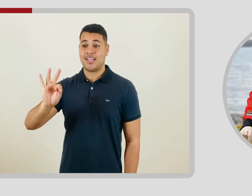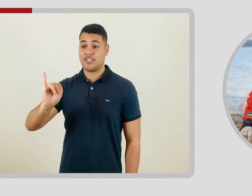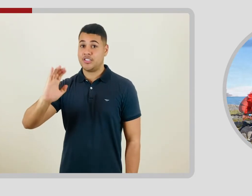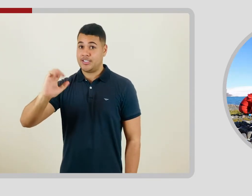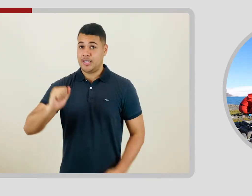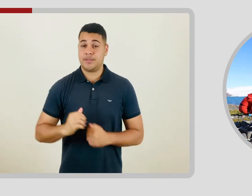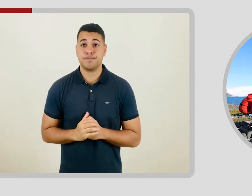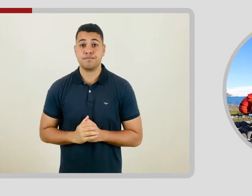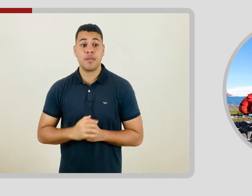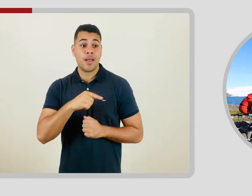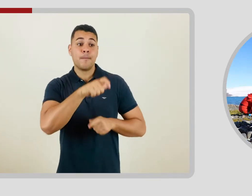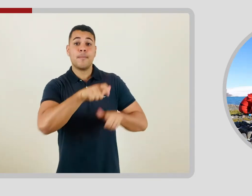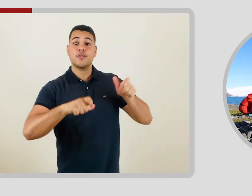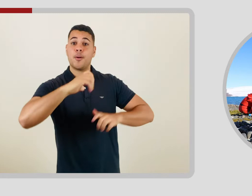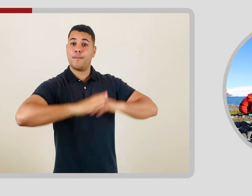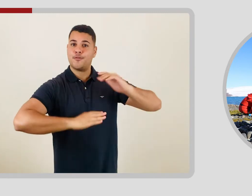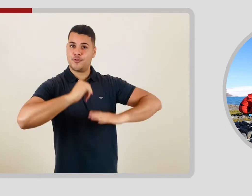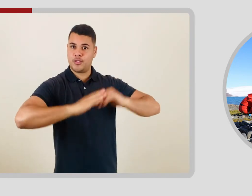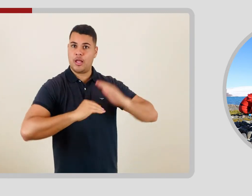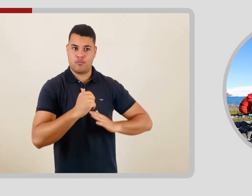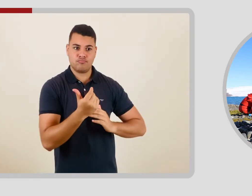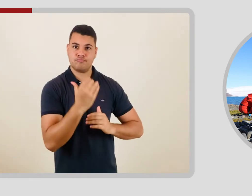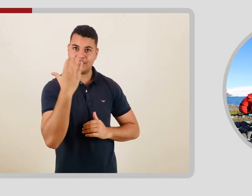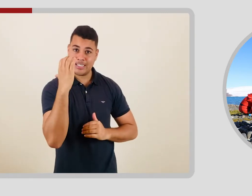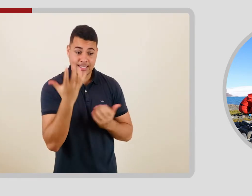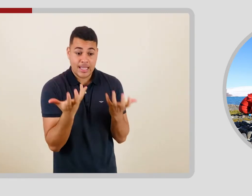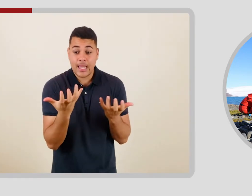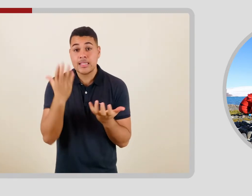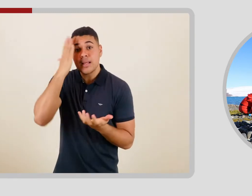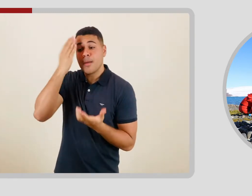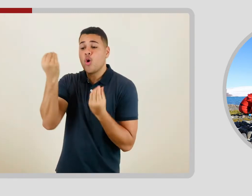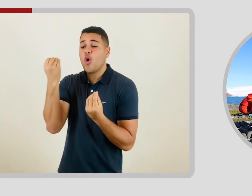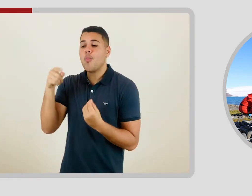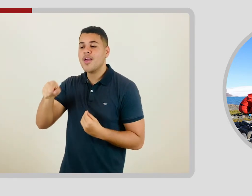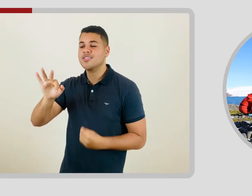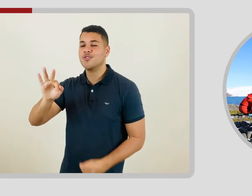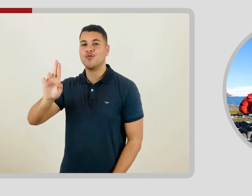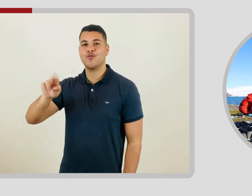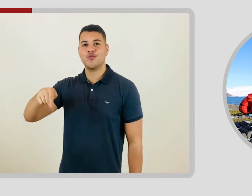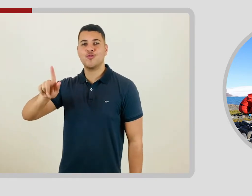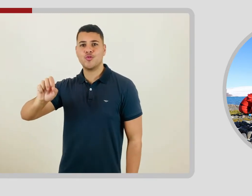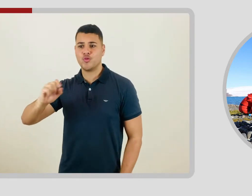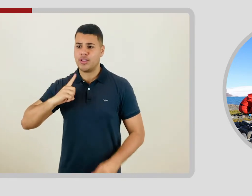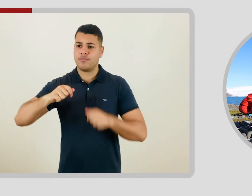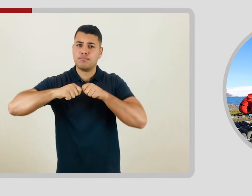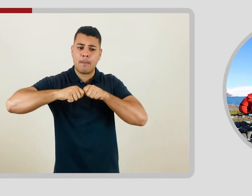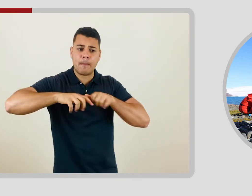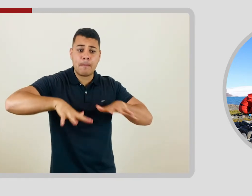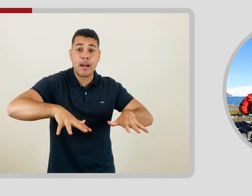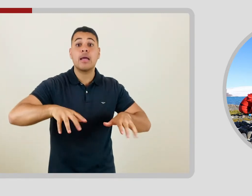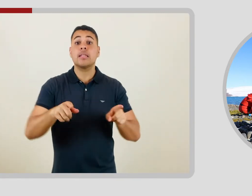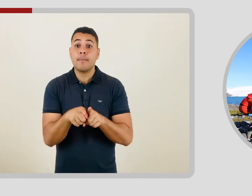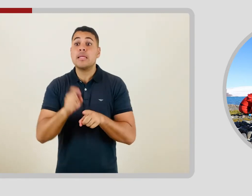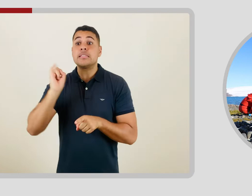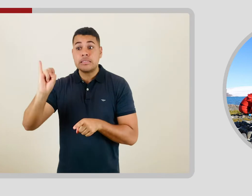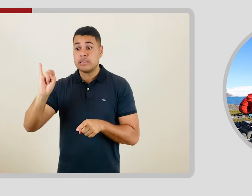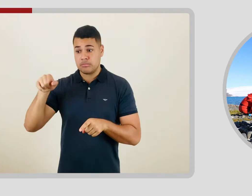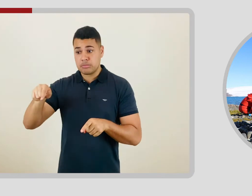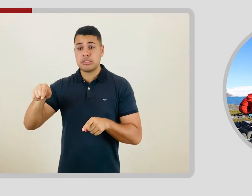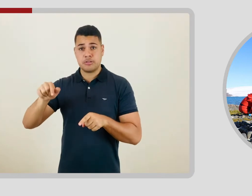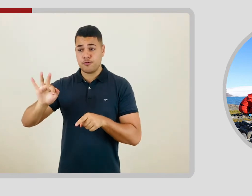questões como quando o fungo teria chegado à Antártica e se a detecção estaria